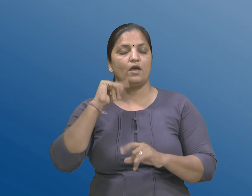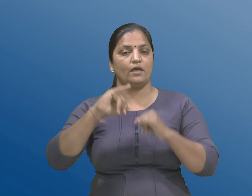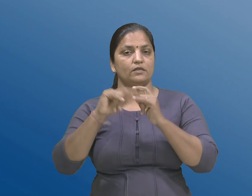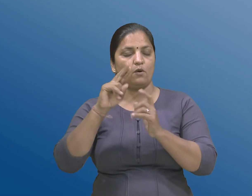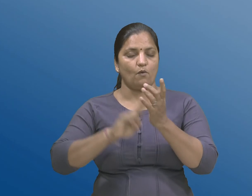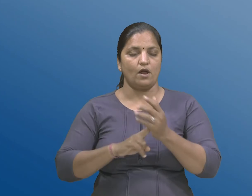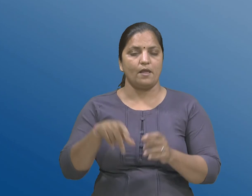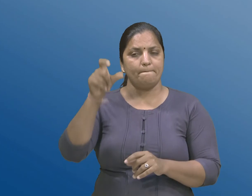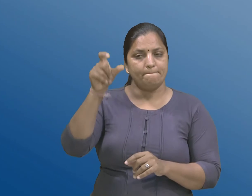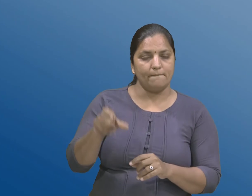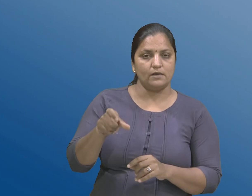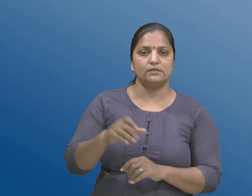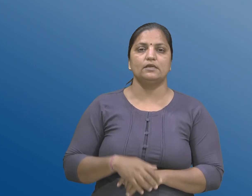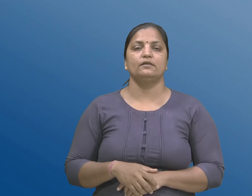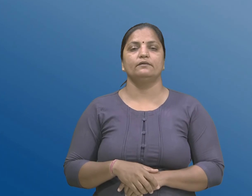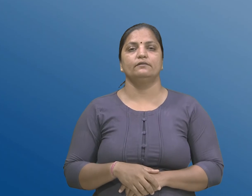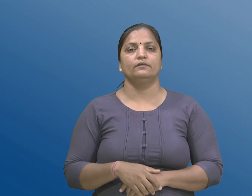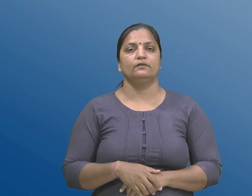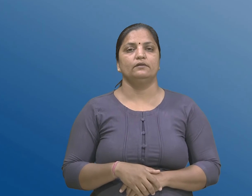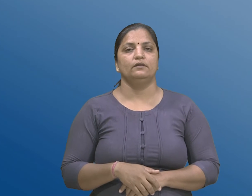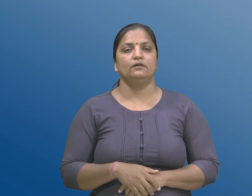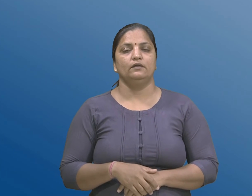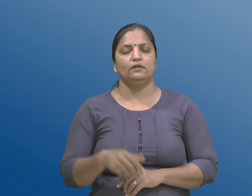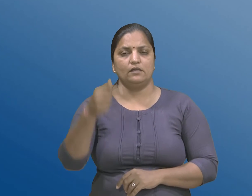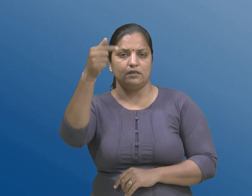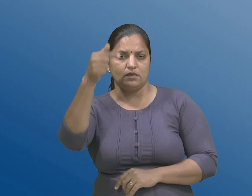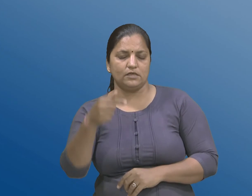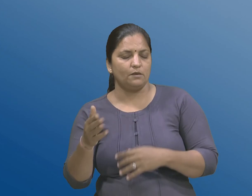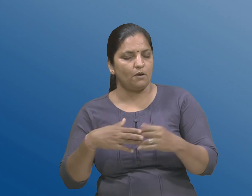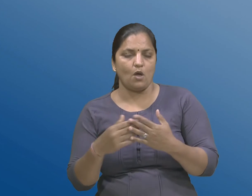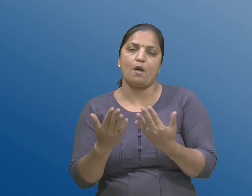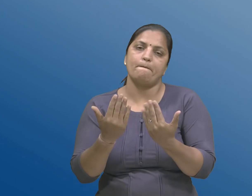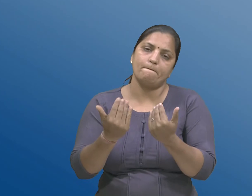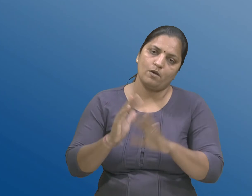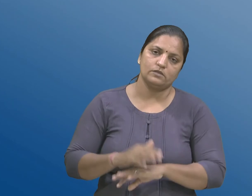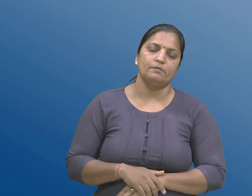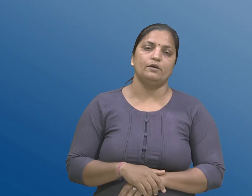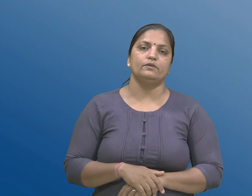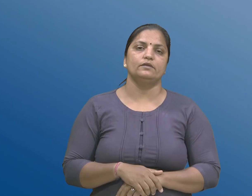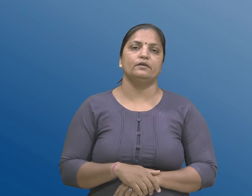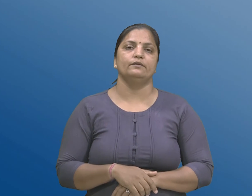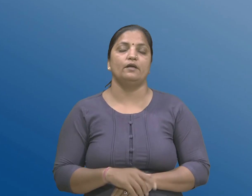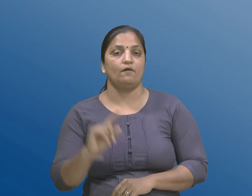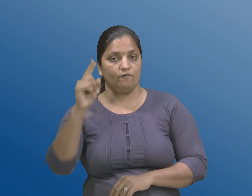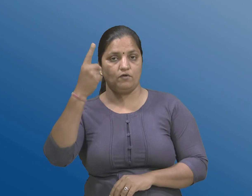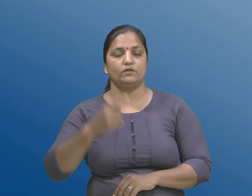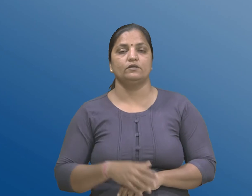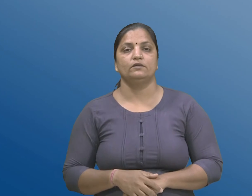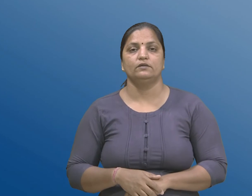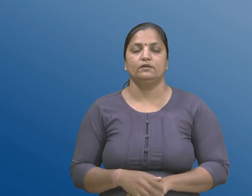व्यक्तीनी स्थिती नीचे माथी कोई होई शके। पहलू द्रष्टीनी